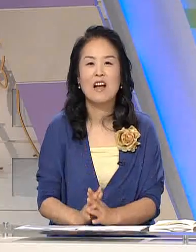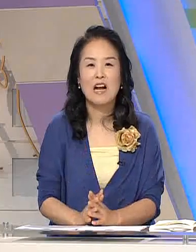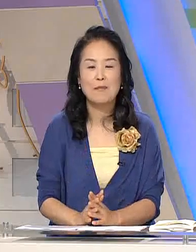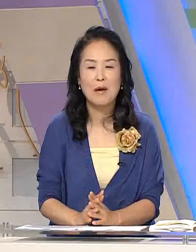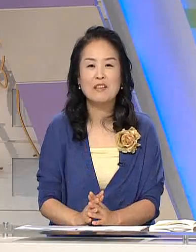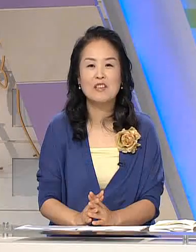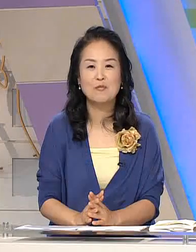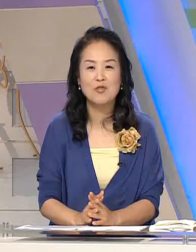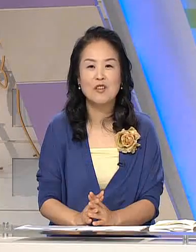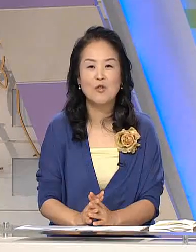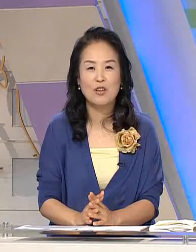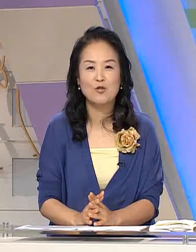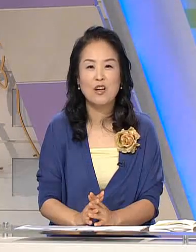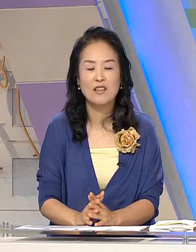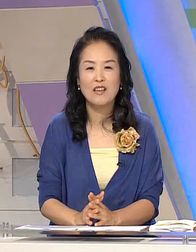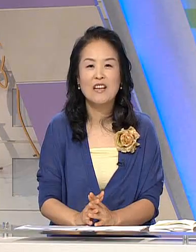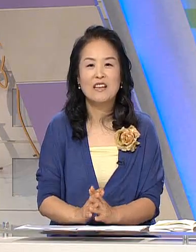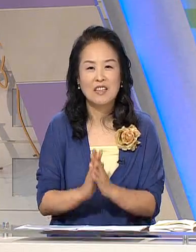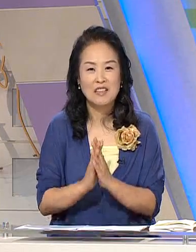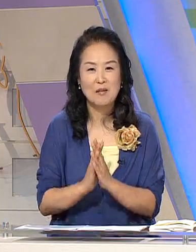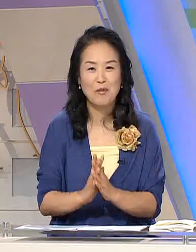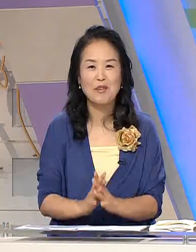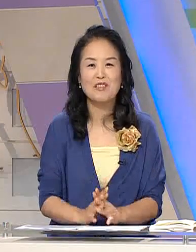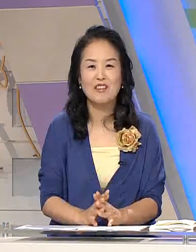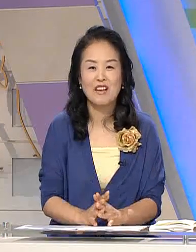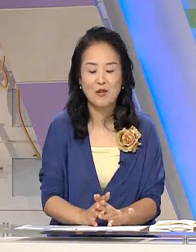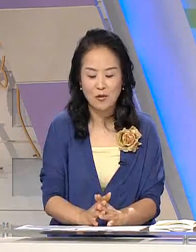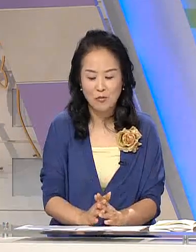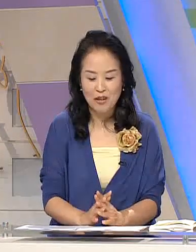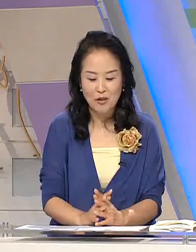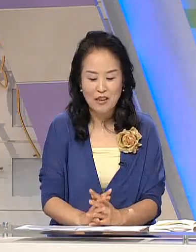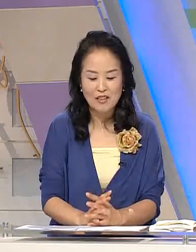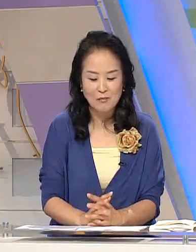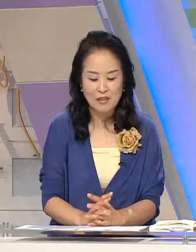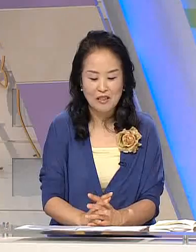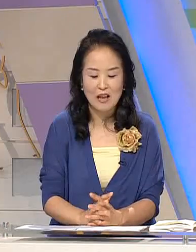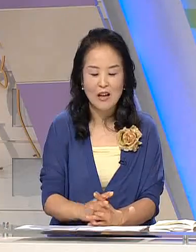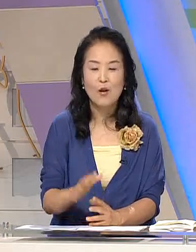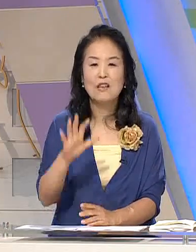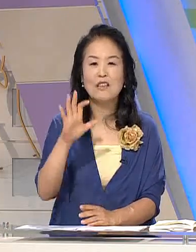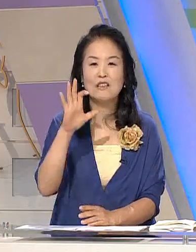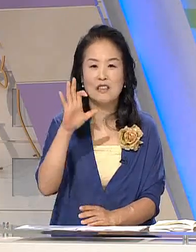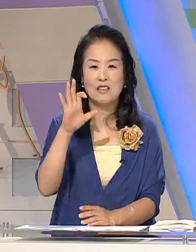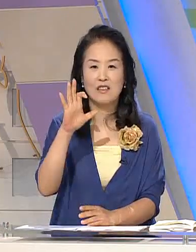알파벳 지문자를 이용한 수화를 다시 한 번 정리하고 넘어가도록 하겠습니다. 자 화장실